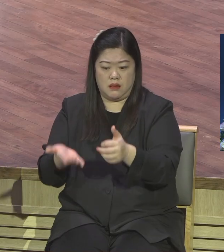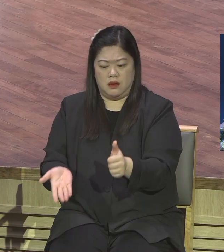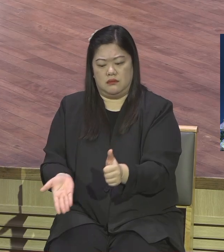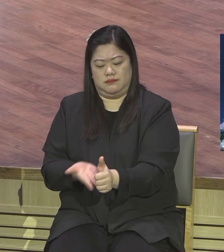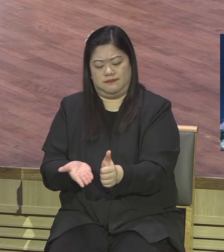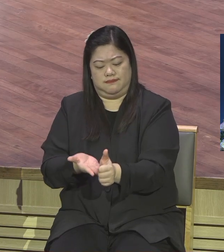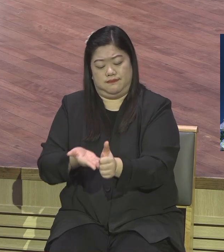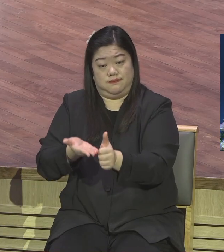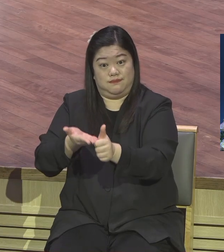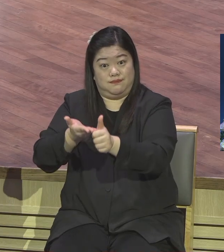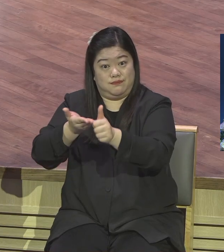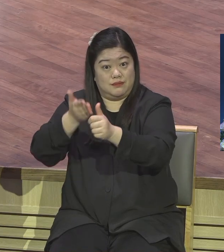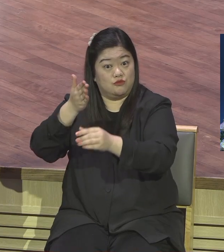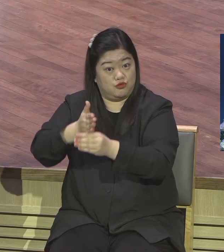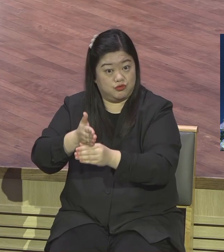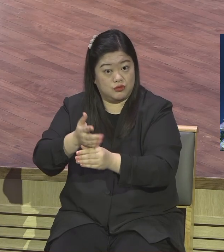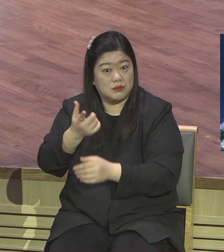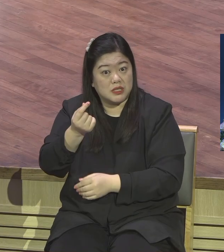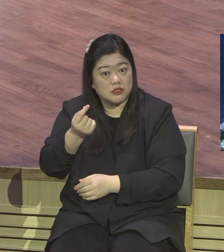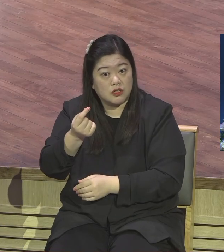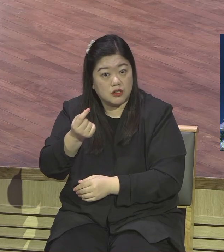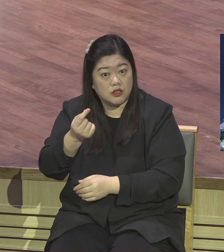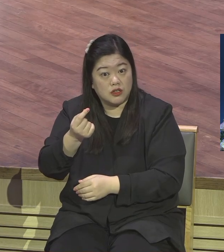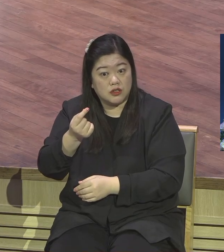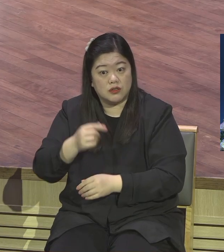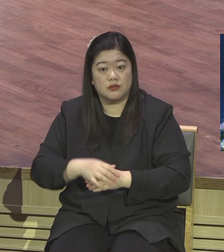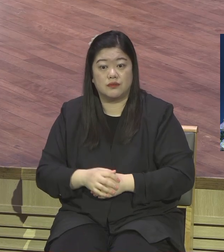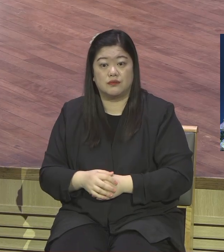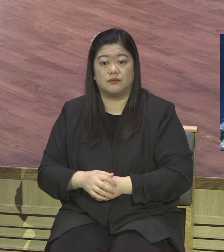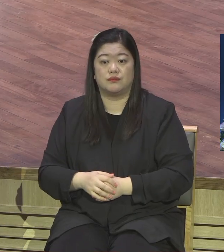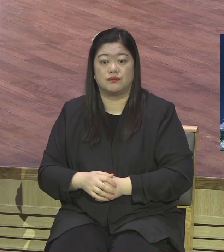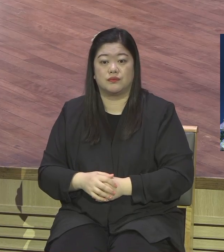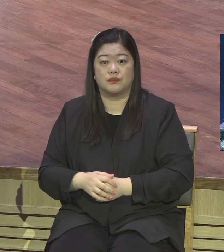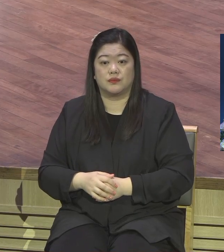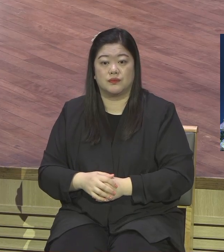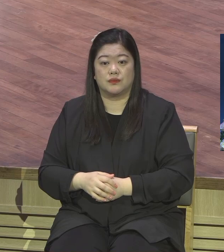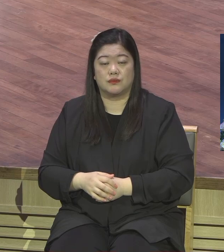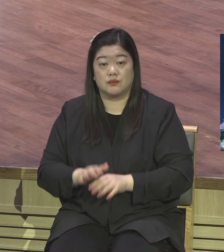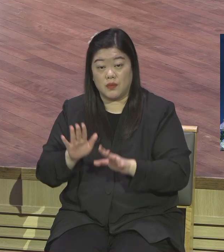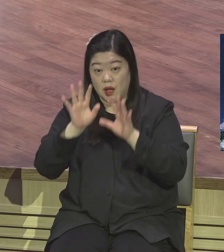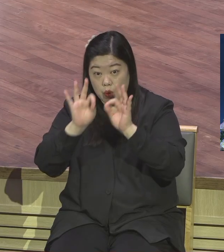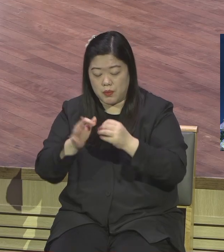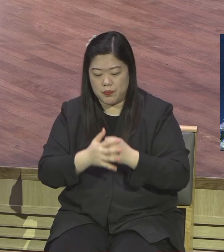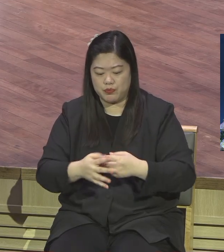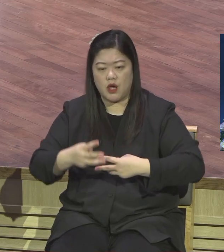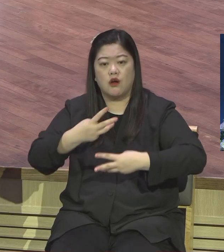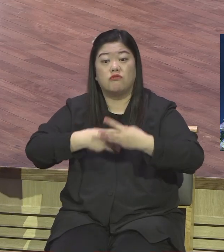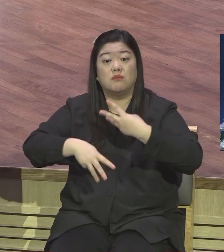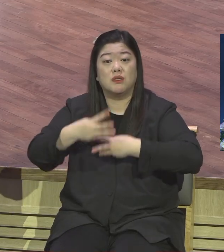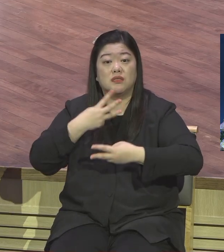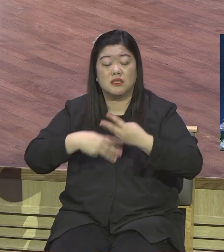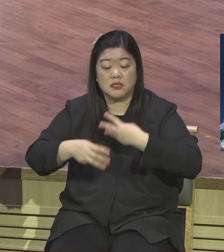있습니다 그 랩너트 어디서 보느냐 저는 청년부까지 봅니다 이 어렸을 때 자란 청년들 그 다음